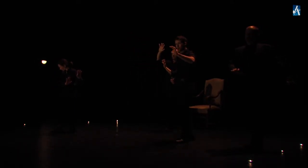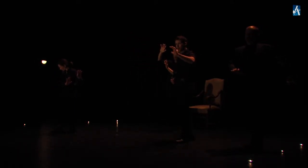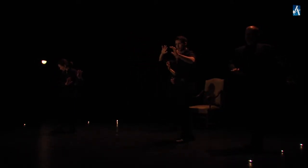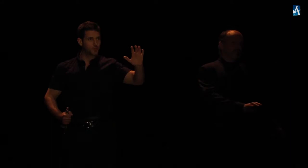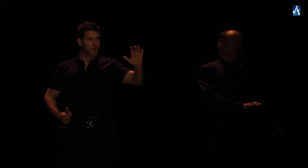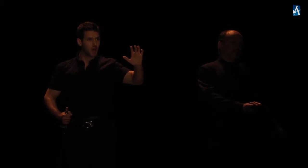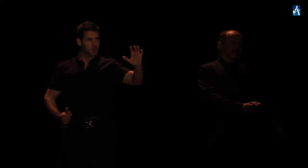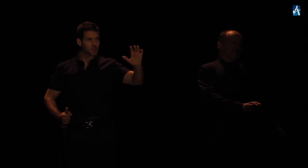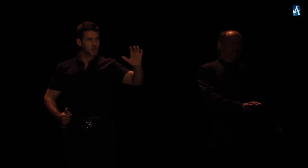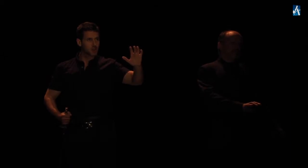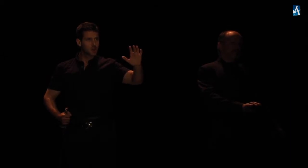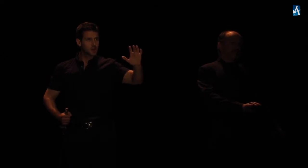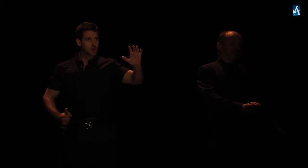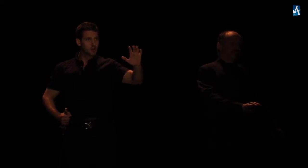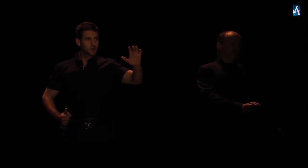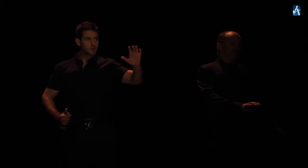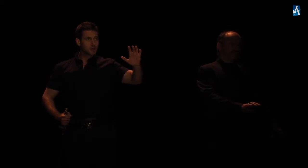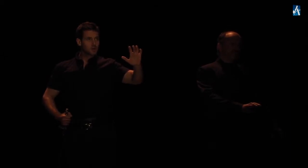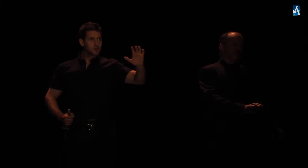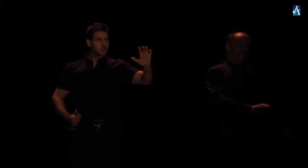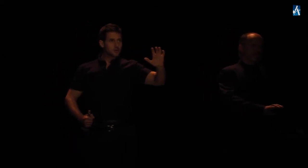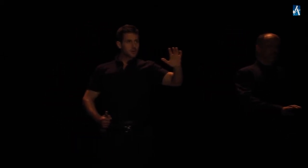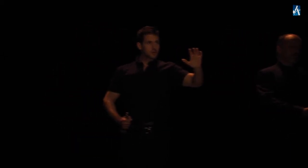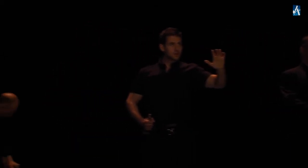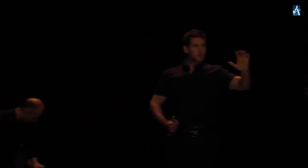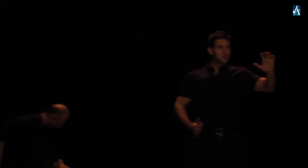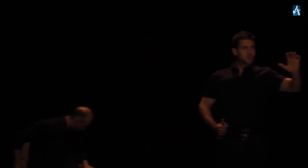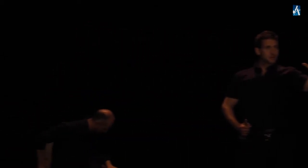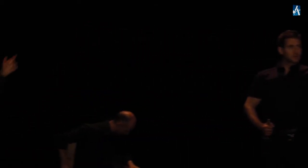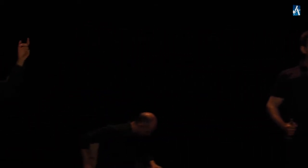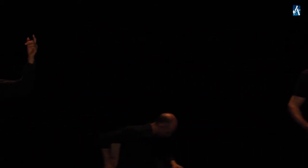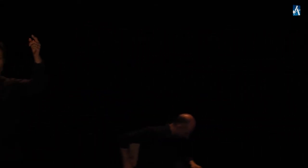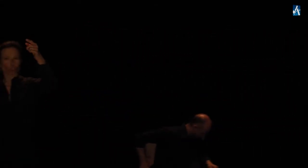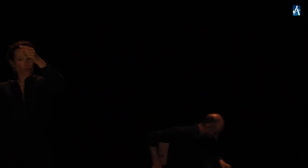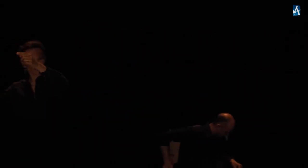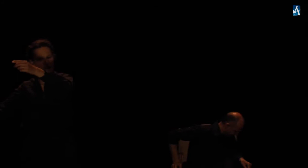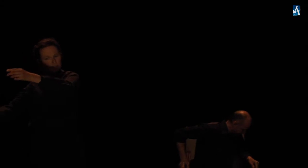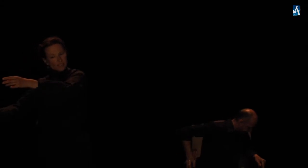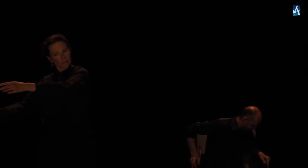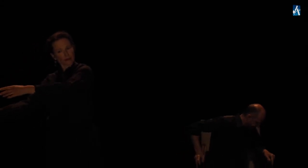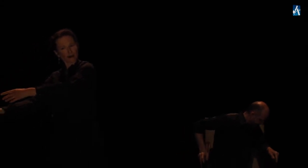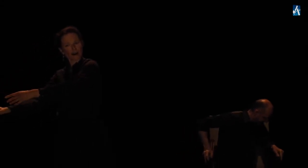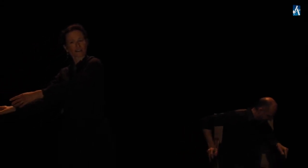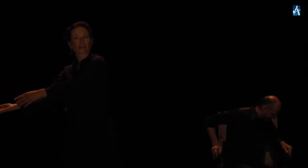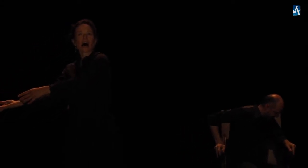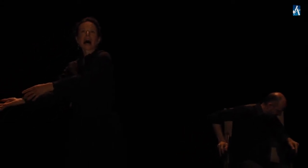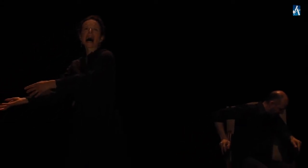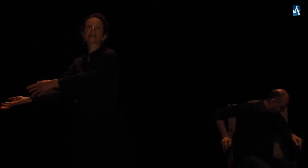ton ouvrage Oui, Seigneur, il est mort Et je suivrai ses passes À l